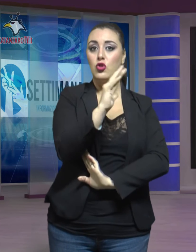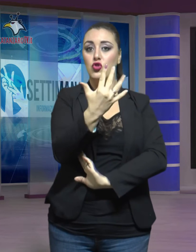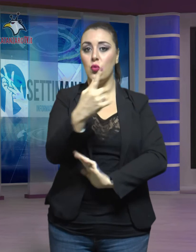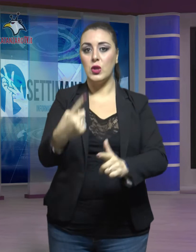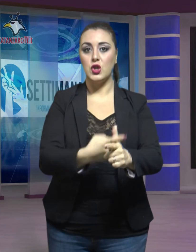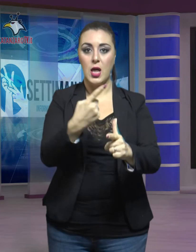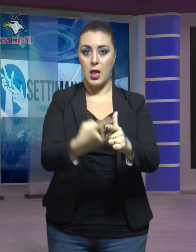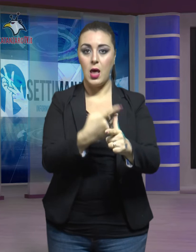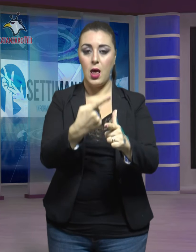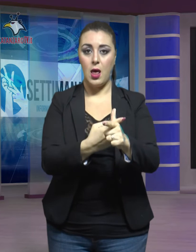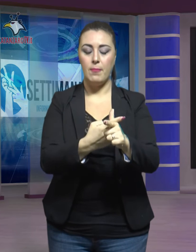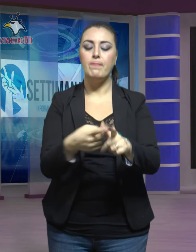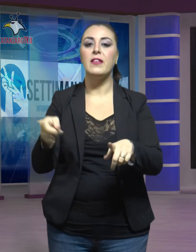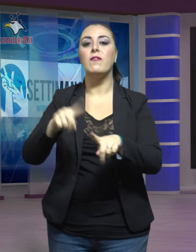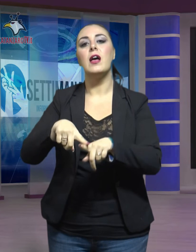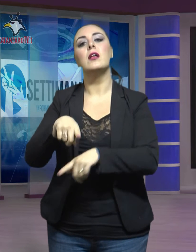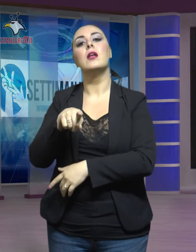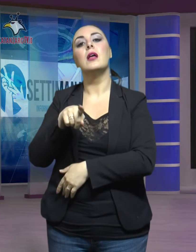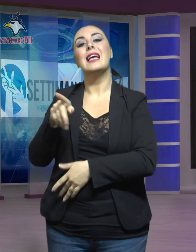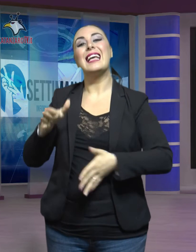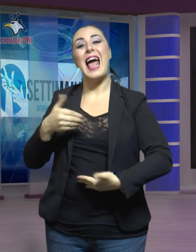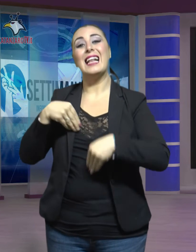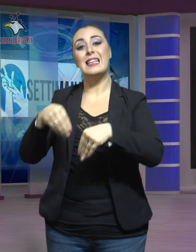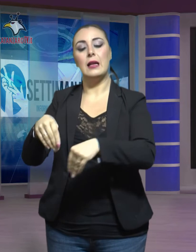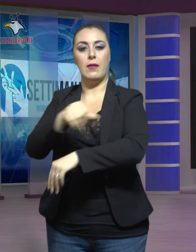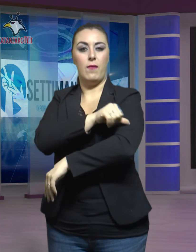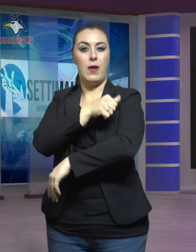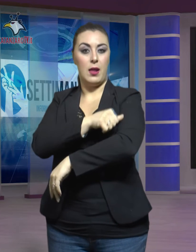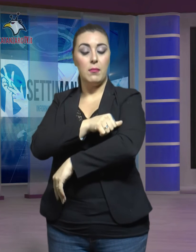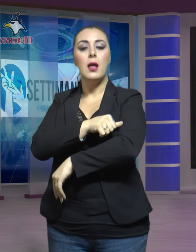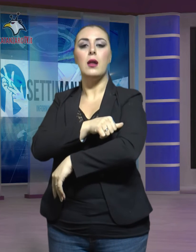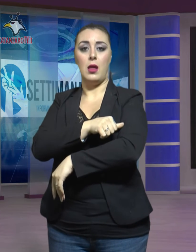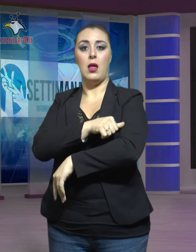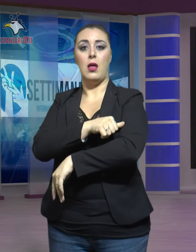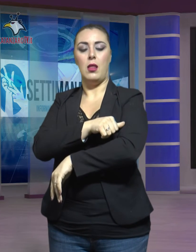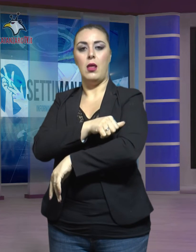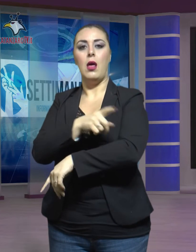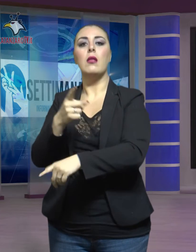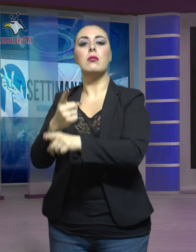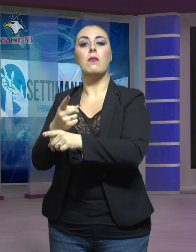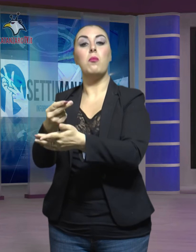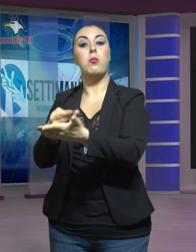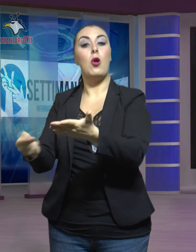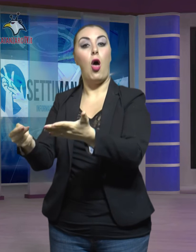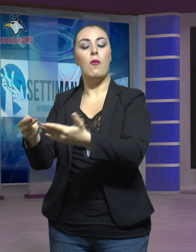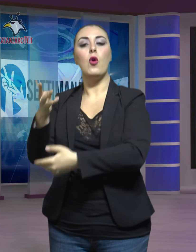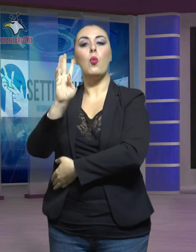gennaio, mentre i candidati infermieri sosterranno le prove il 14 ed il 15